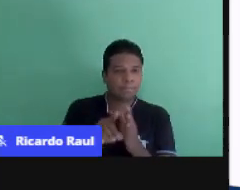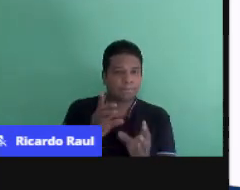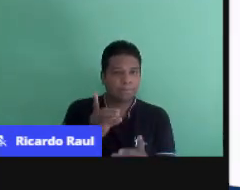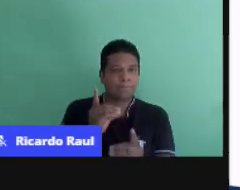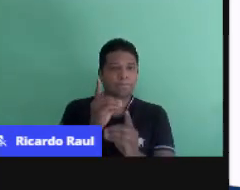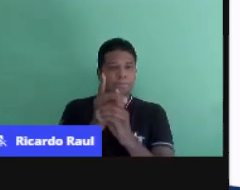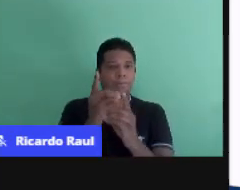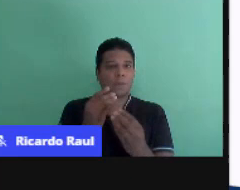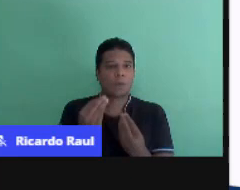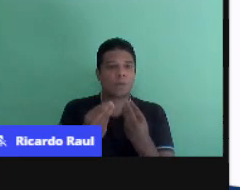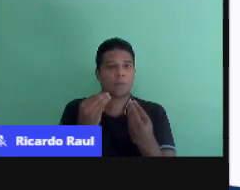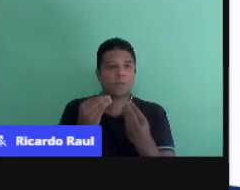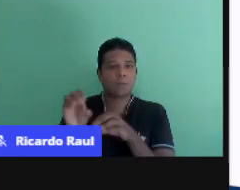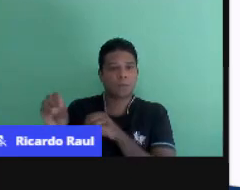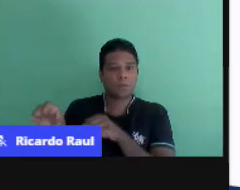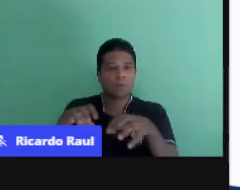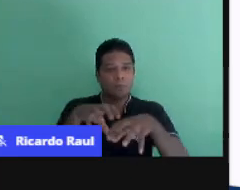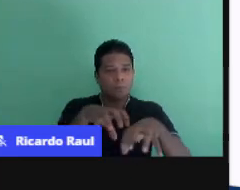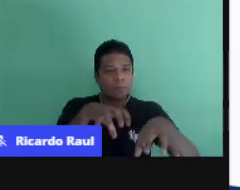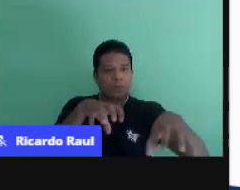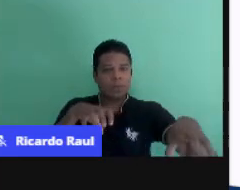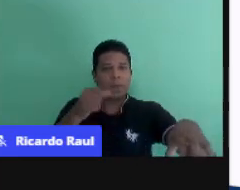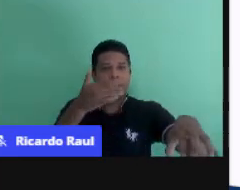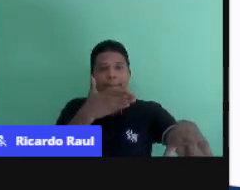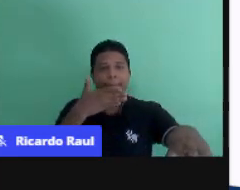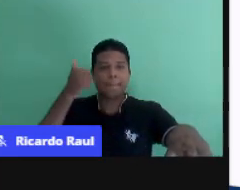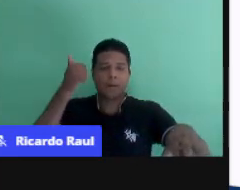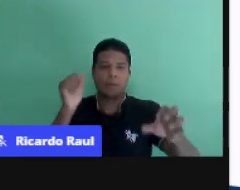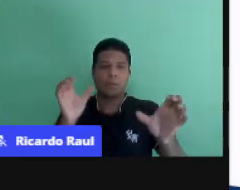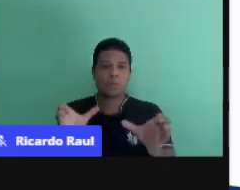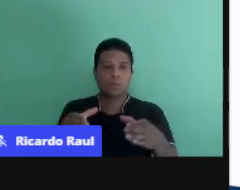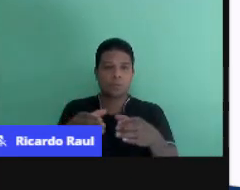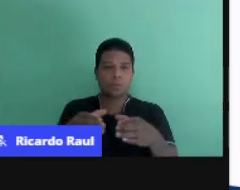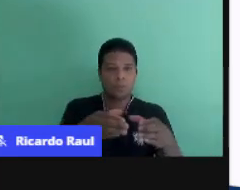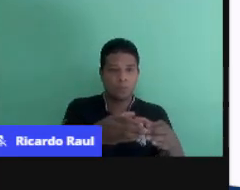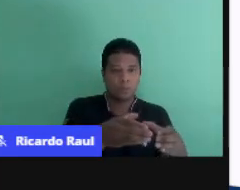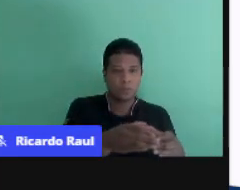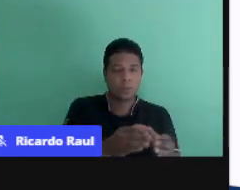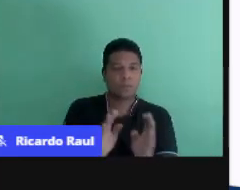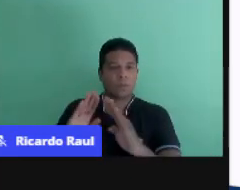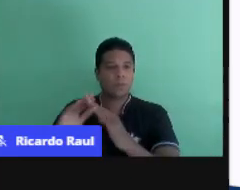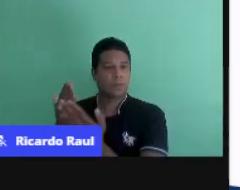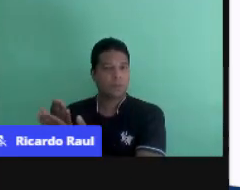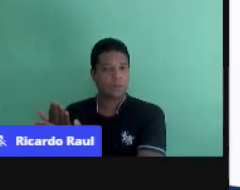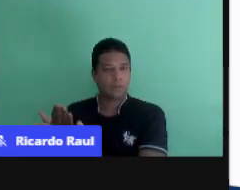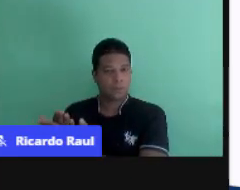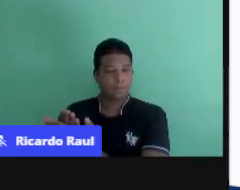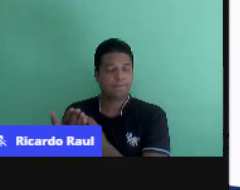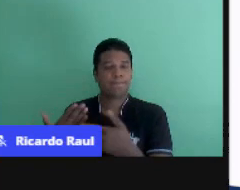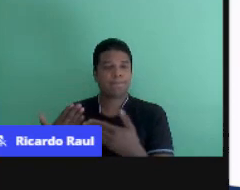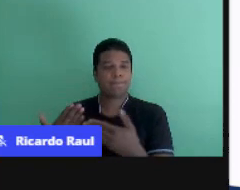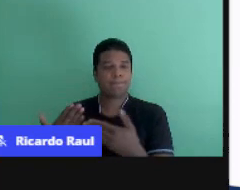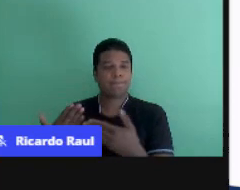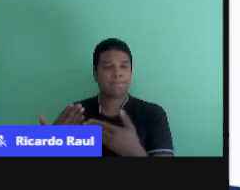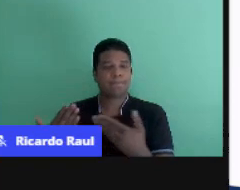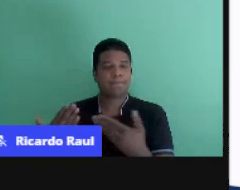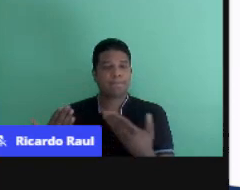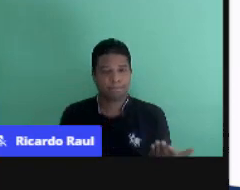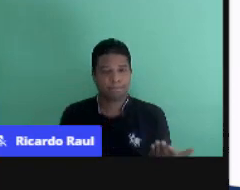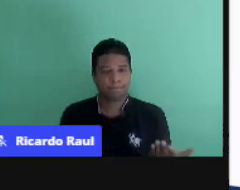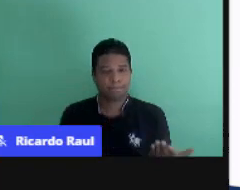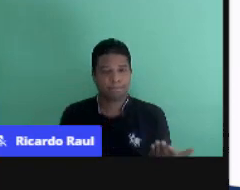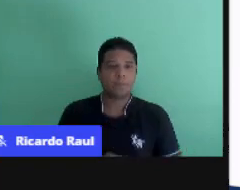possibilidades remotas de ensino, que melhor cabe a cada turma, a cada escola. Assim, a